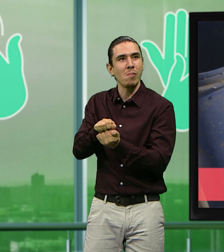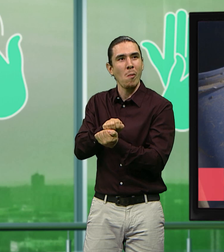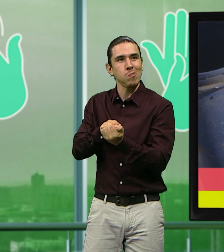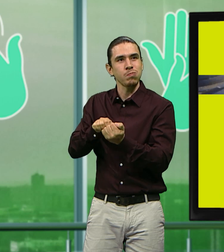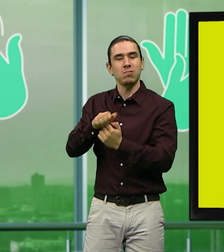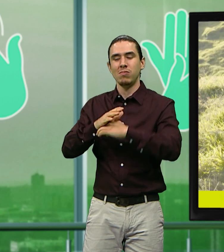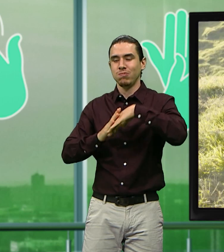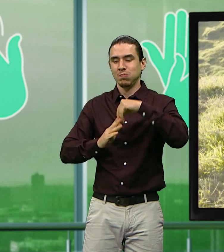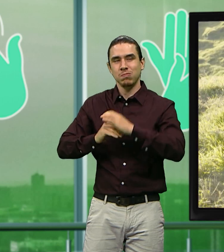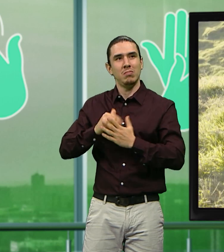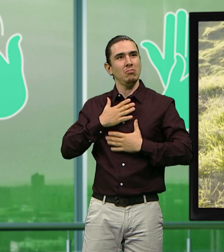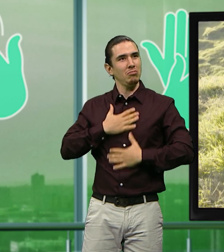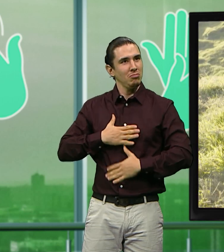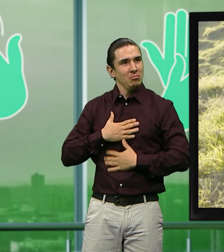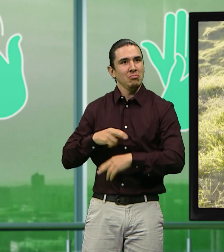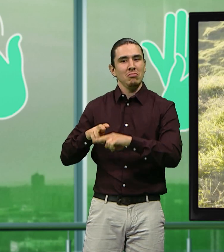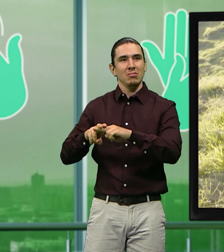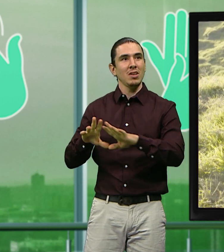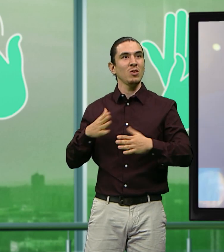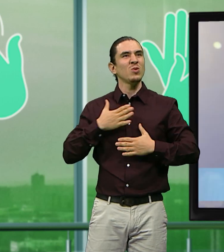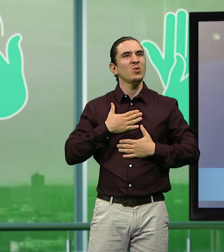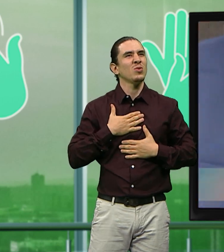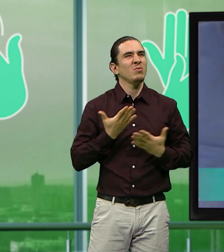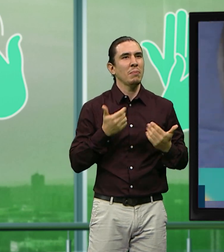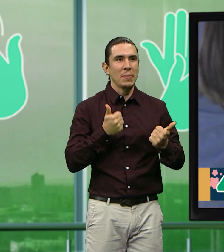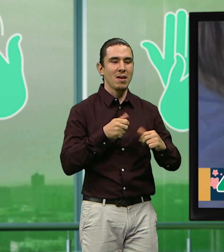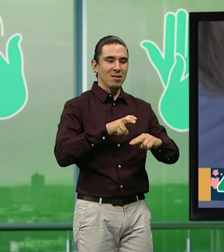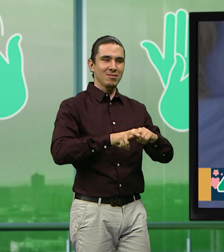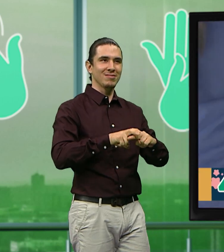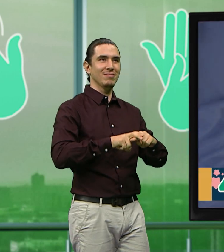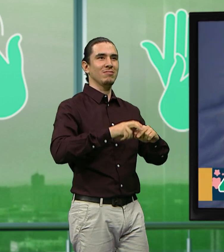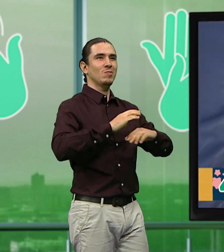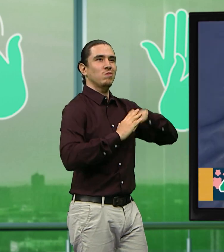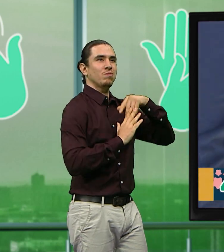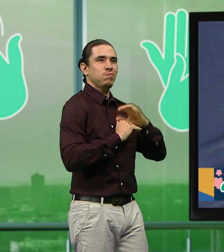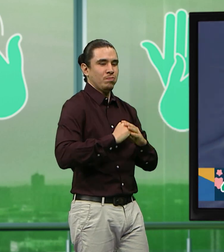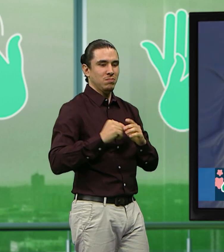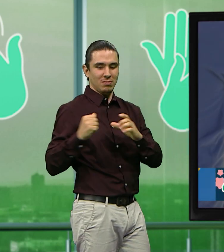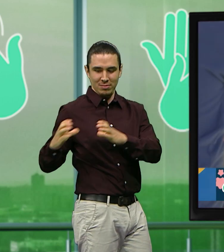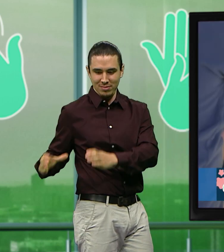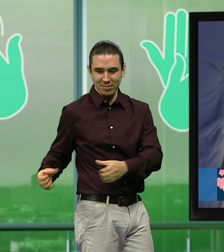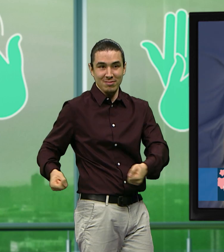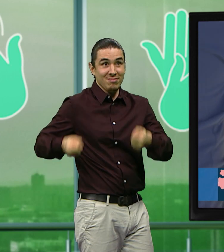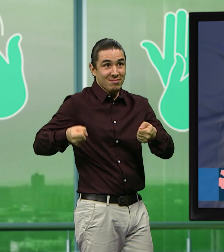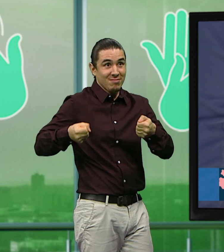Es importante acomodarse bien, estar bien sentada y poner pie en el balde.